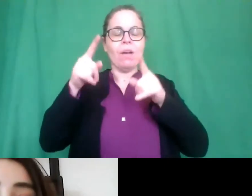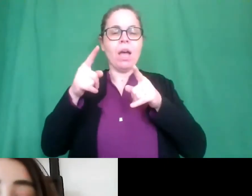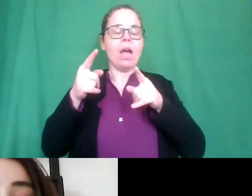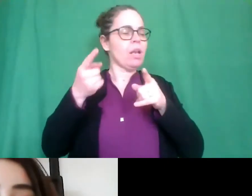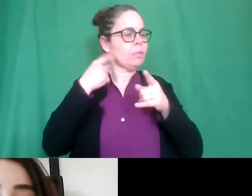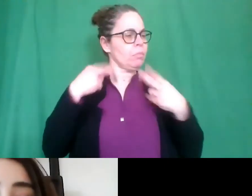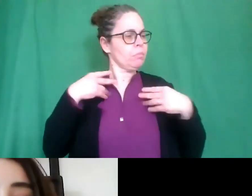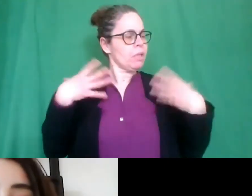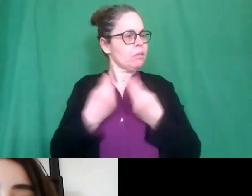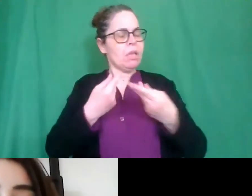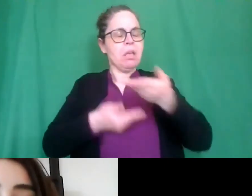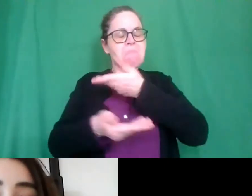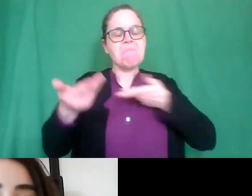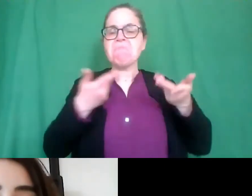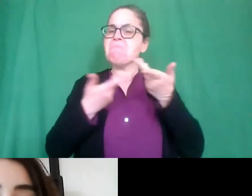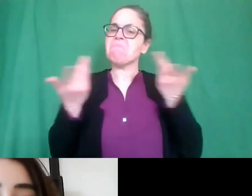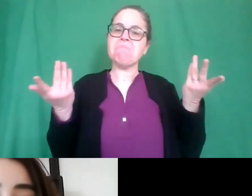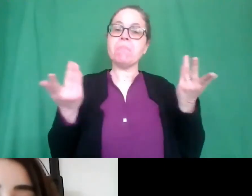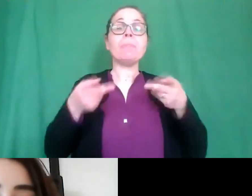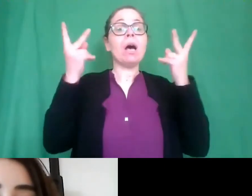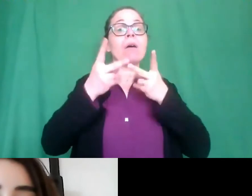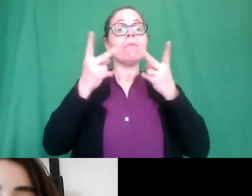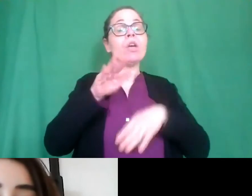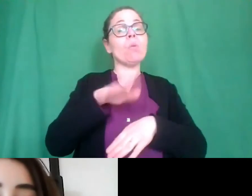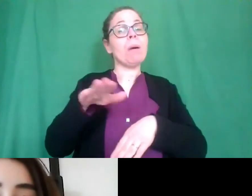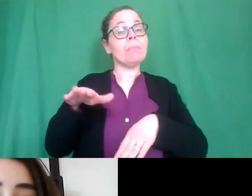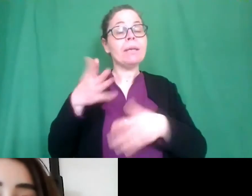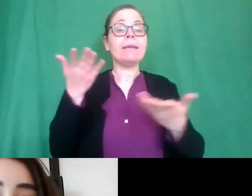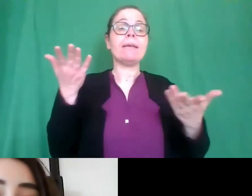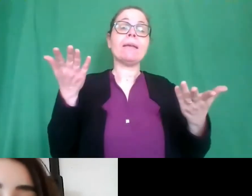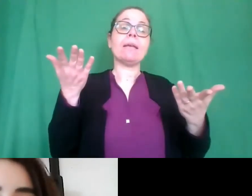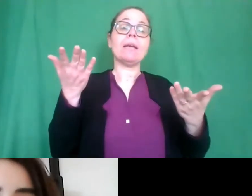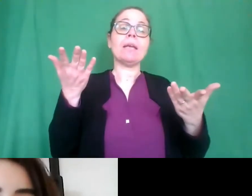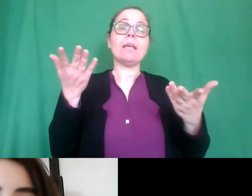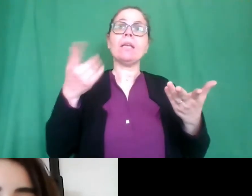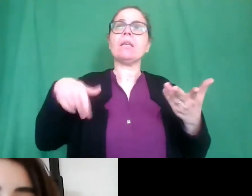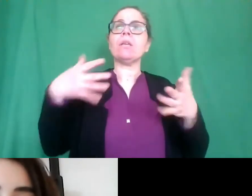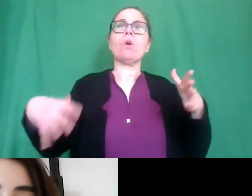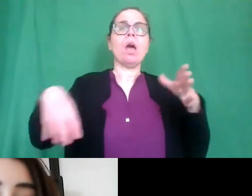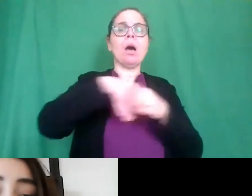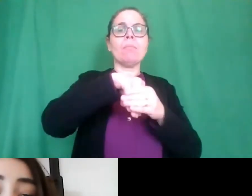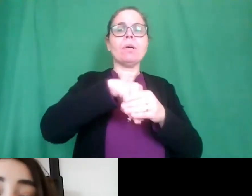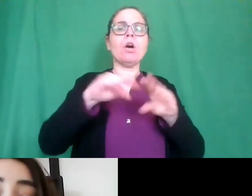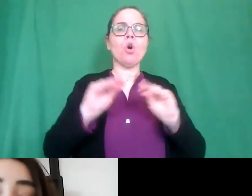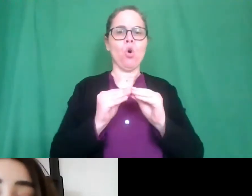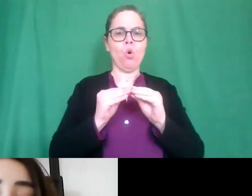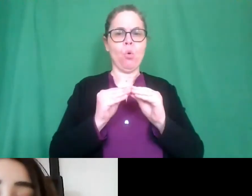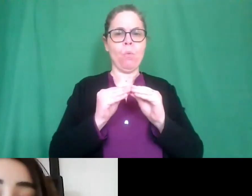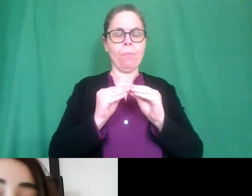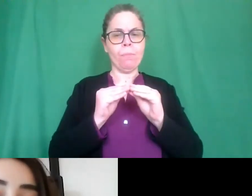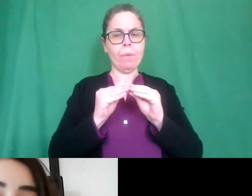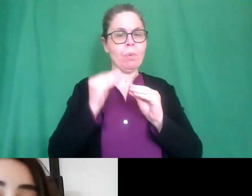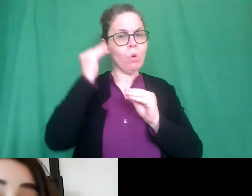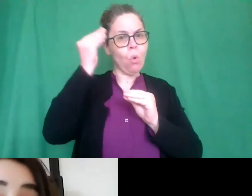abbiamo pensato come possiamo coinvolgere i bambini a parlare a dire la loro su un aspetto così importante e